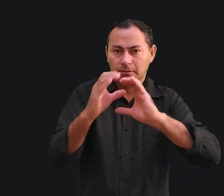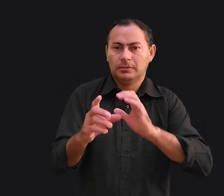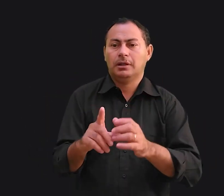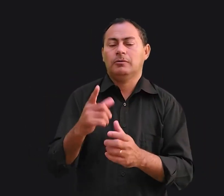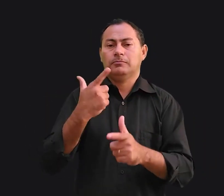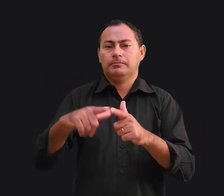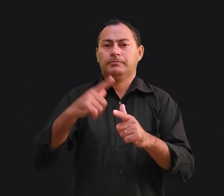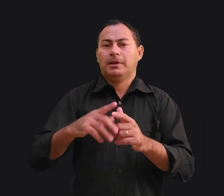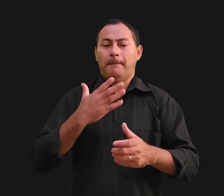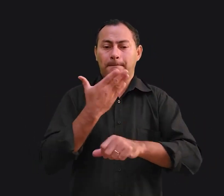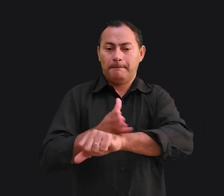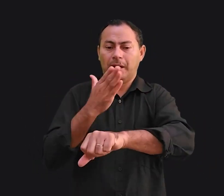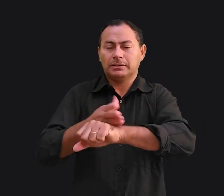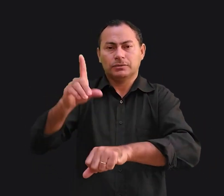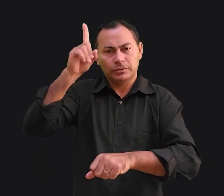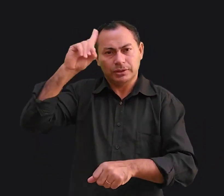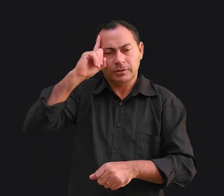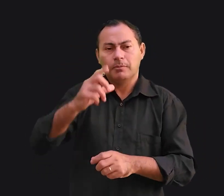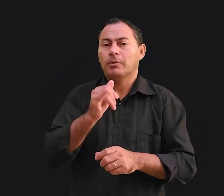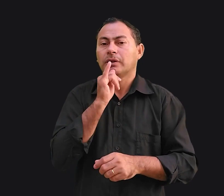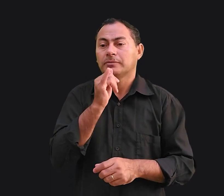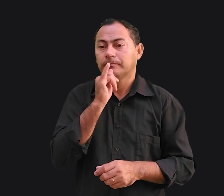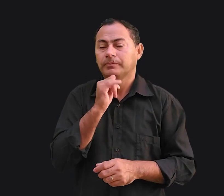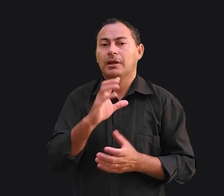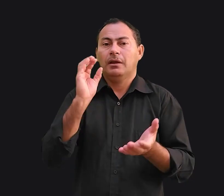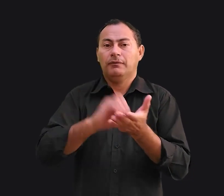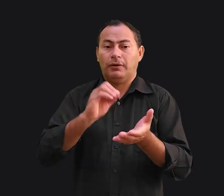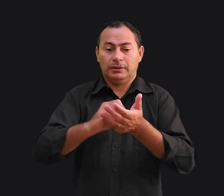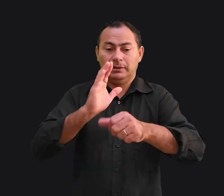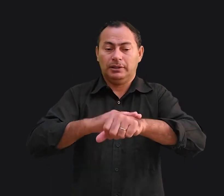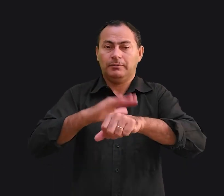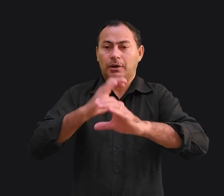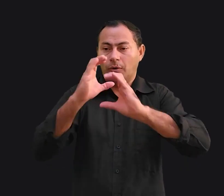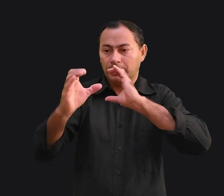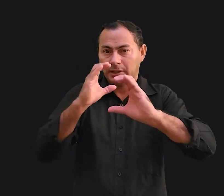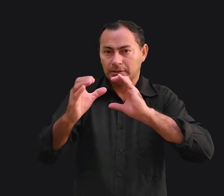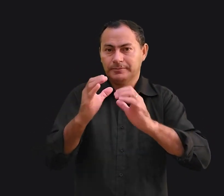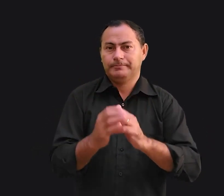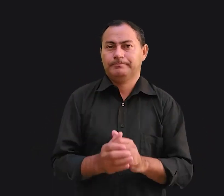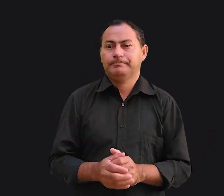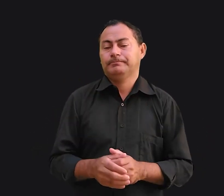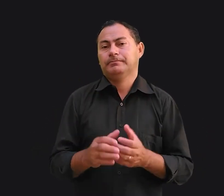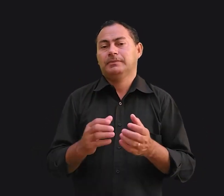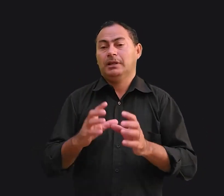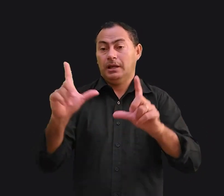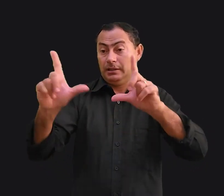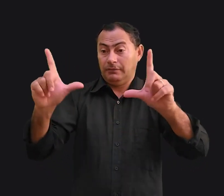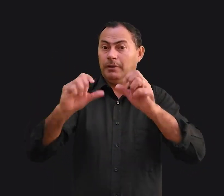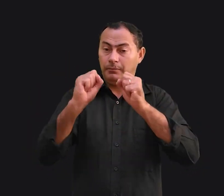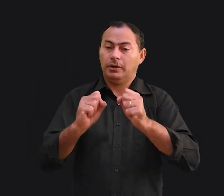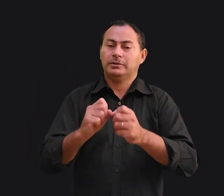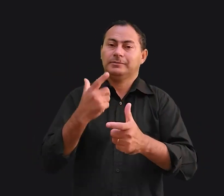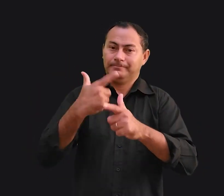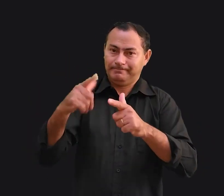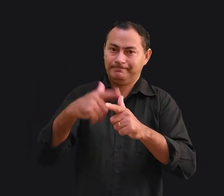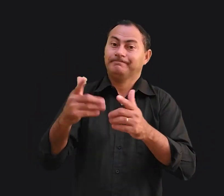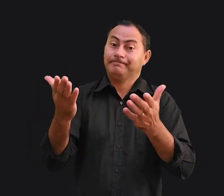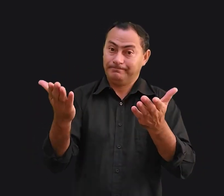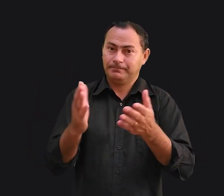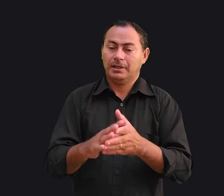são os problemas práticos do dia a dia. Como, por exemplo, a falta de tempo para a comunicação. E a televisão pode ser um desses problemas, hein? Se